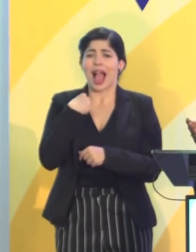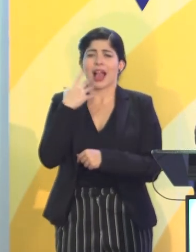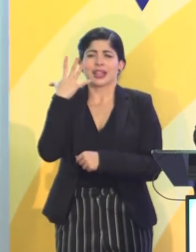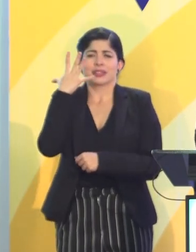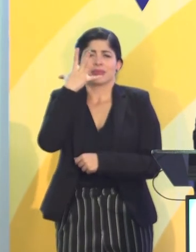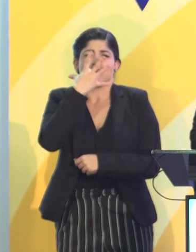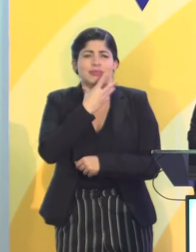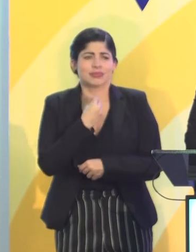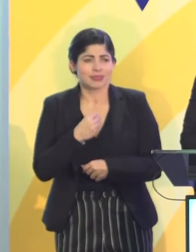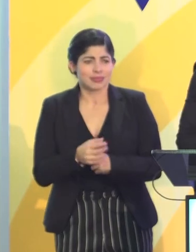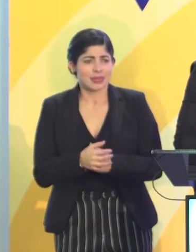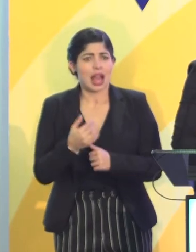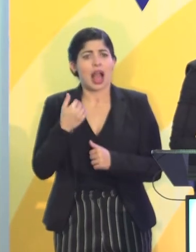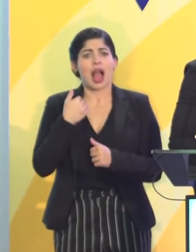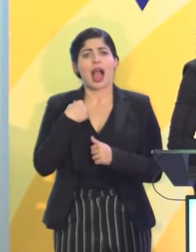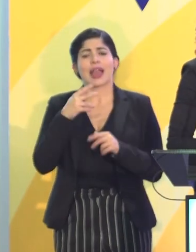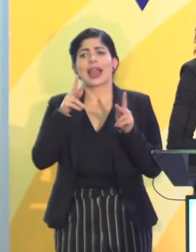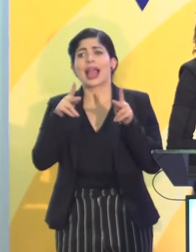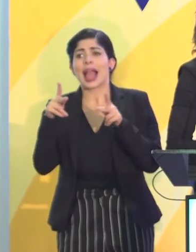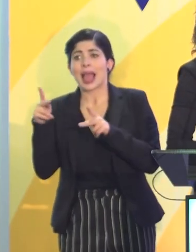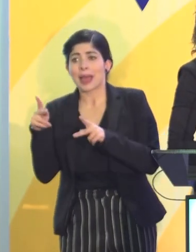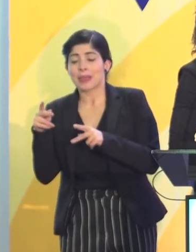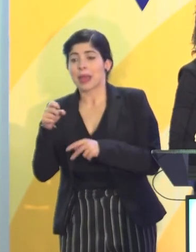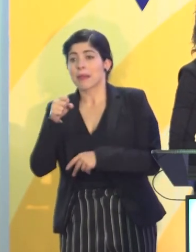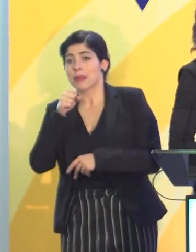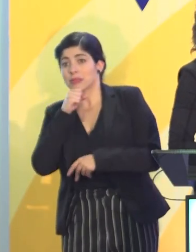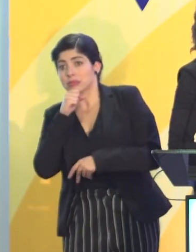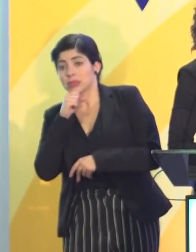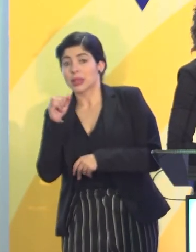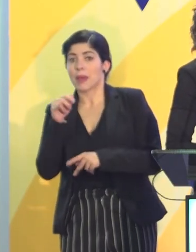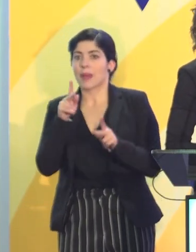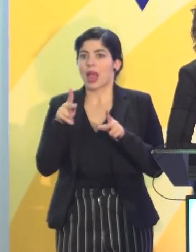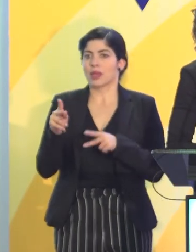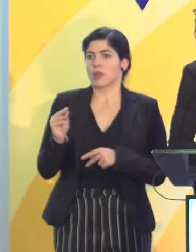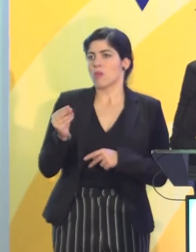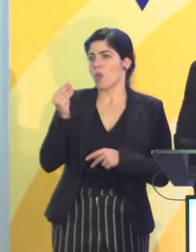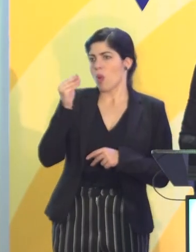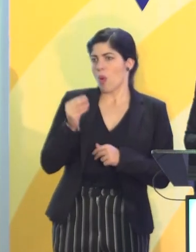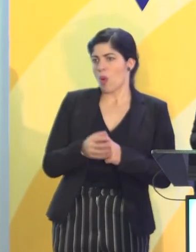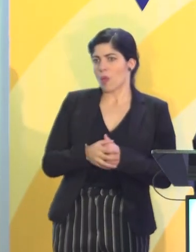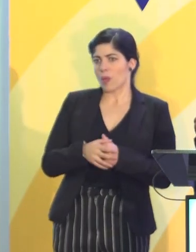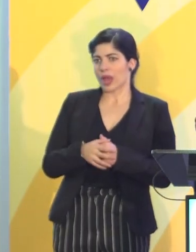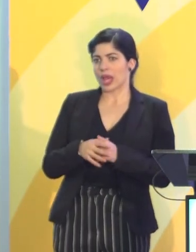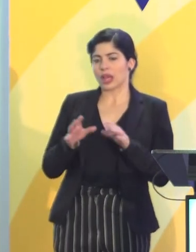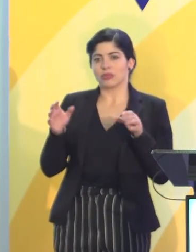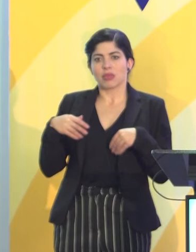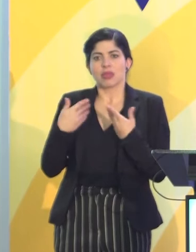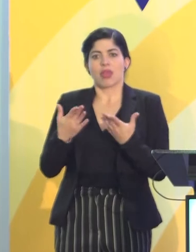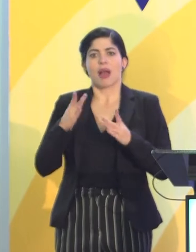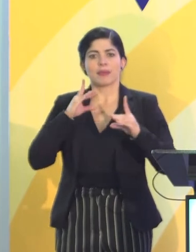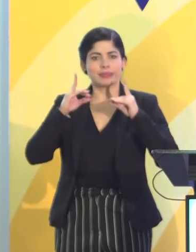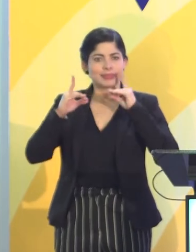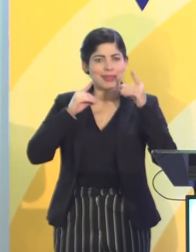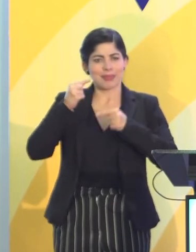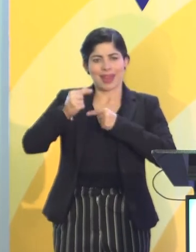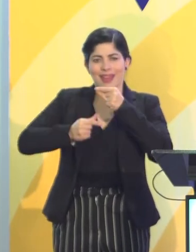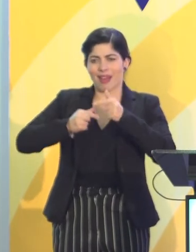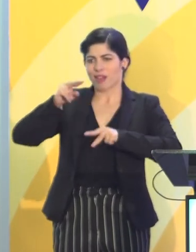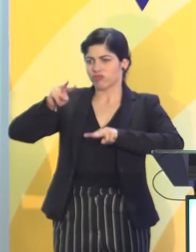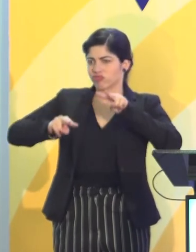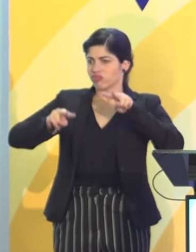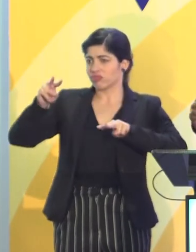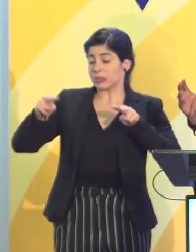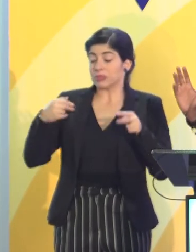maravillosa. Hay gente más grande y gente muy joven. Estamos haciendo un diálogo generacional.